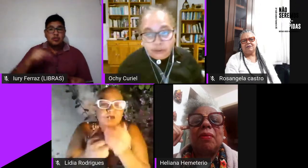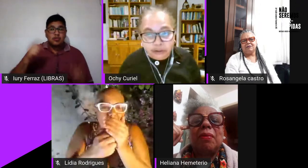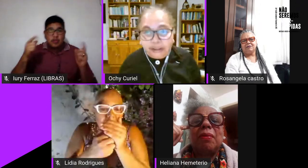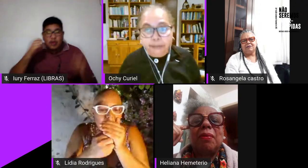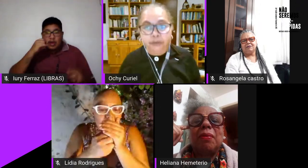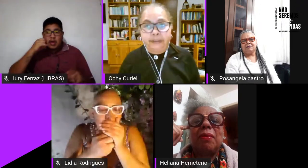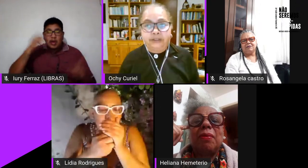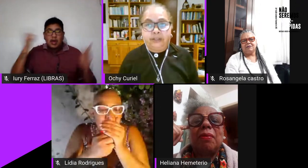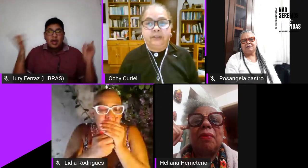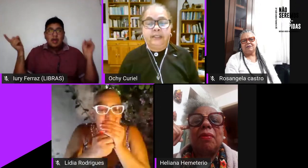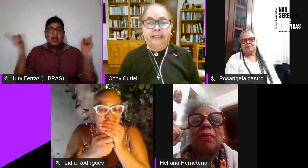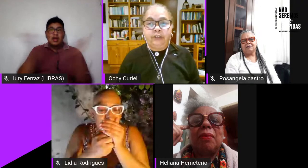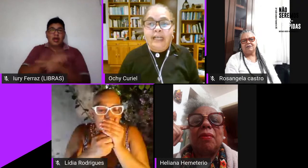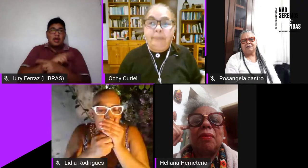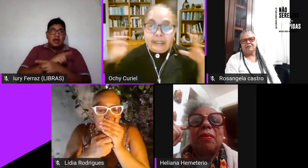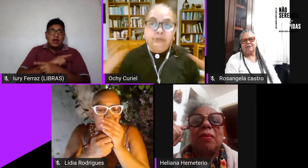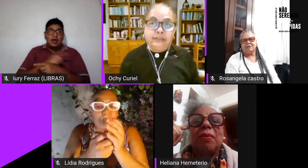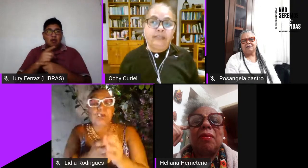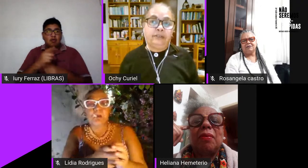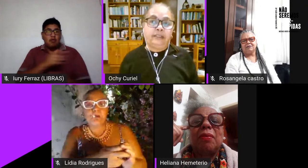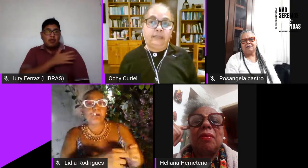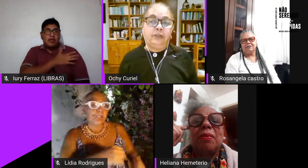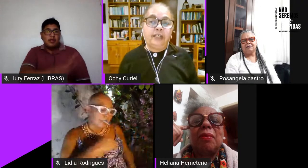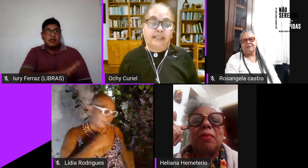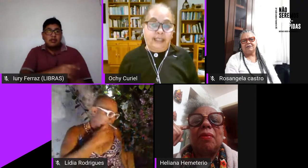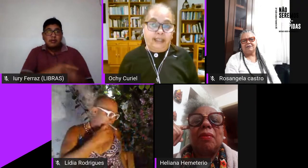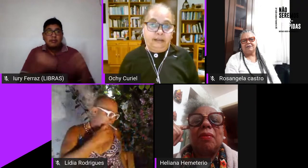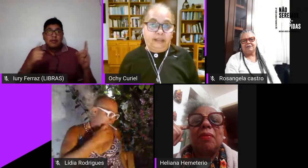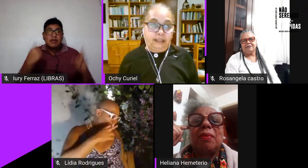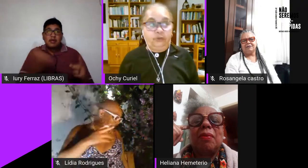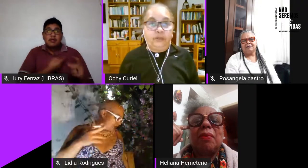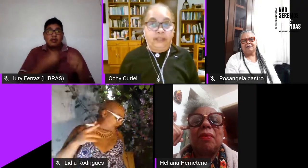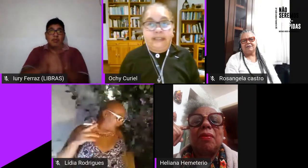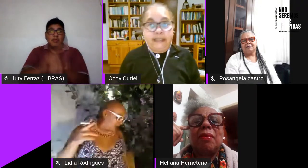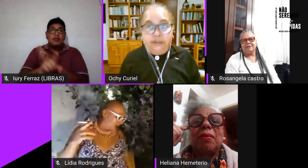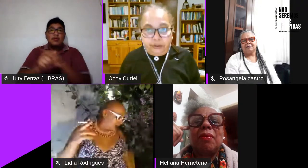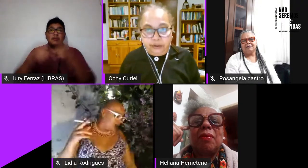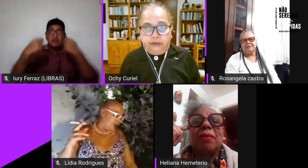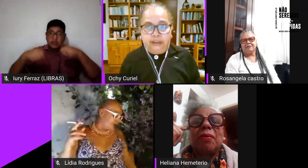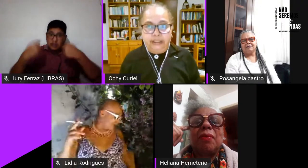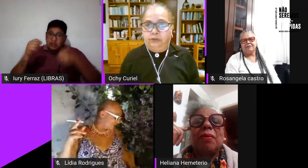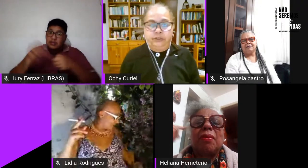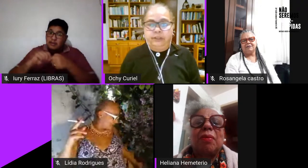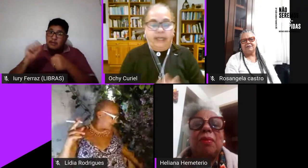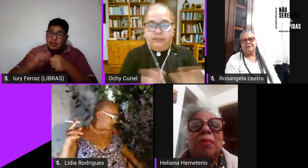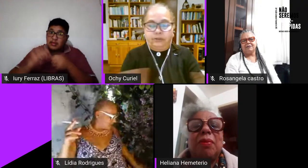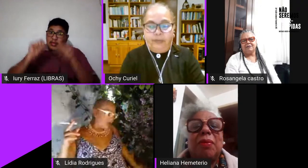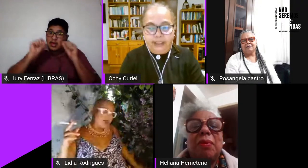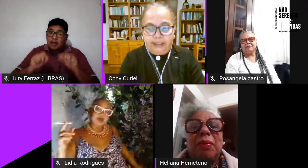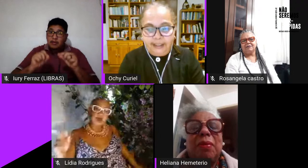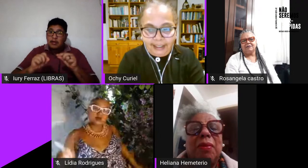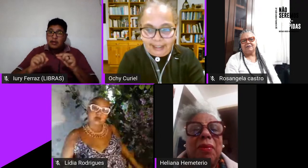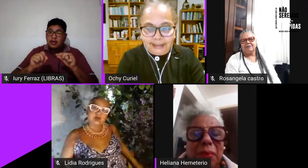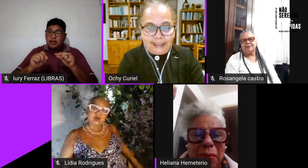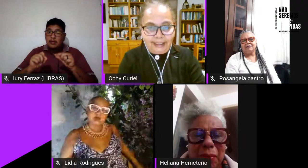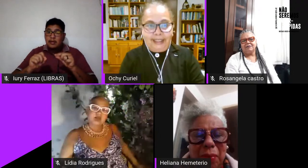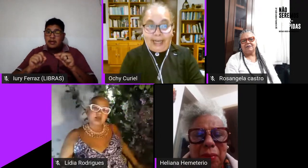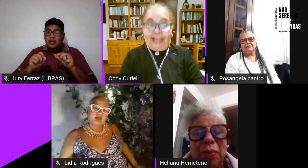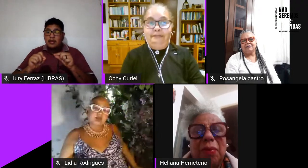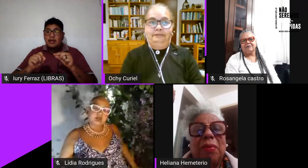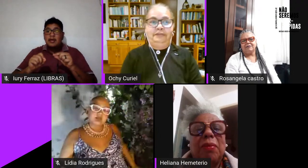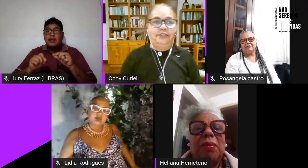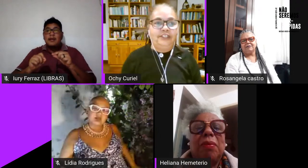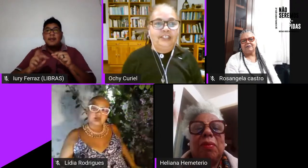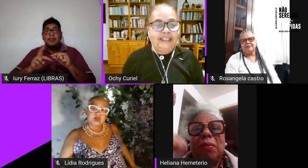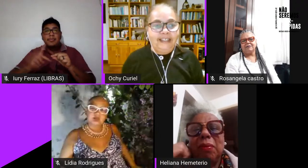todo tipo de opressão então a pergunta que nos teríamos que fazer que isso não é sencillo e não se vai resolver neste